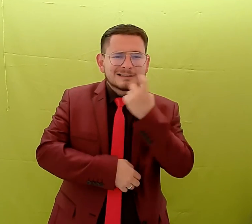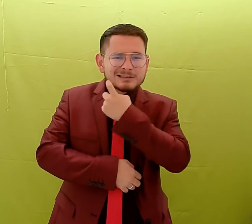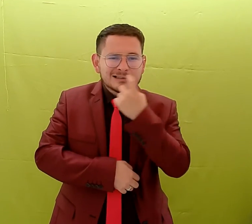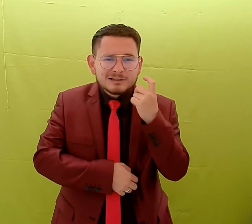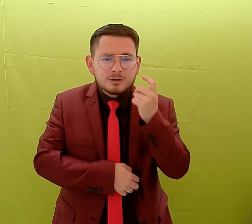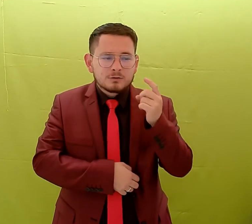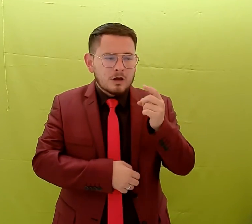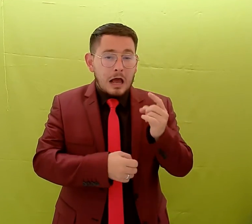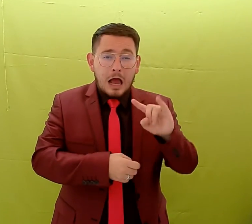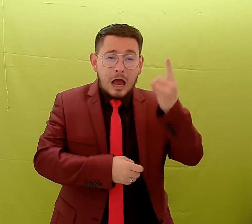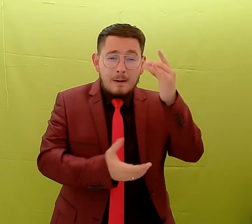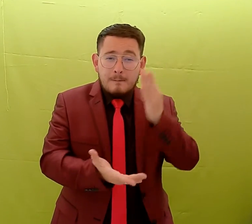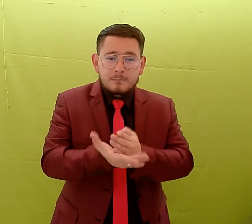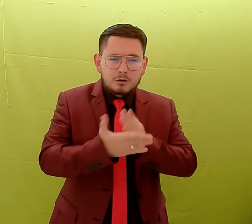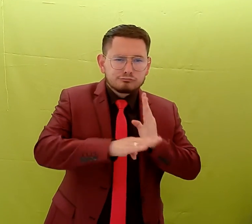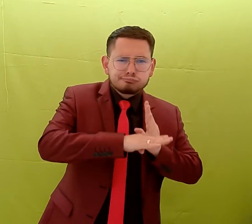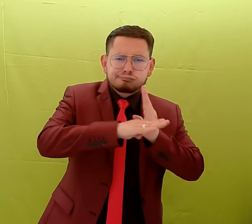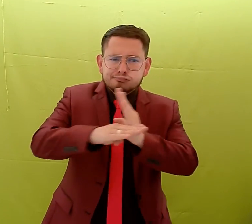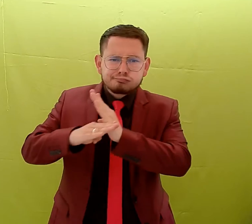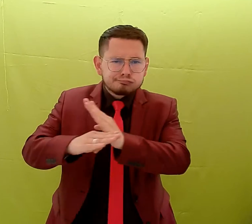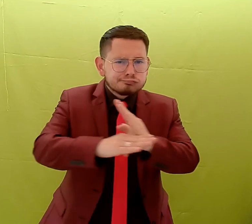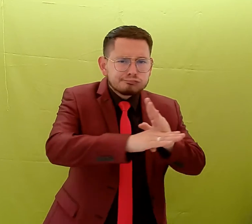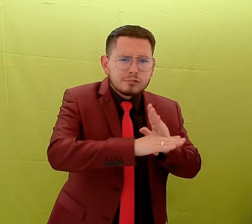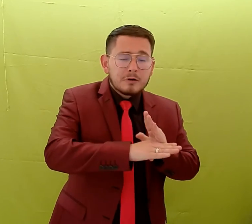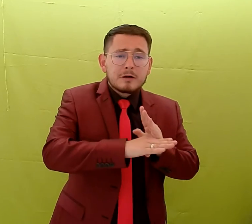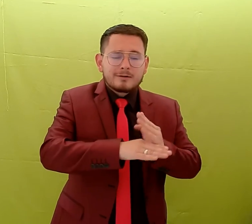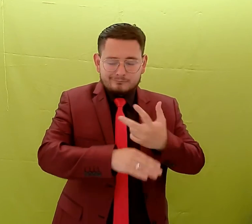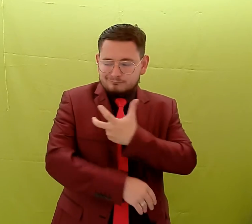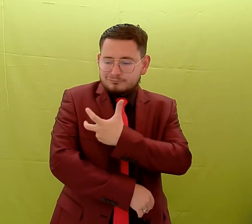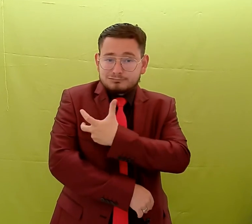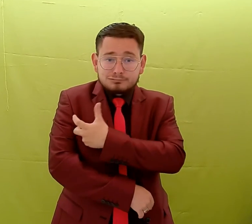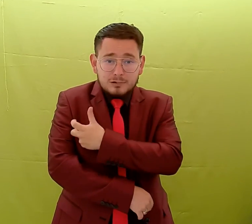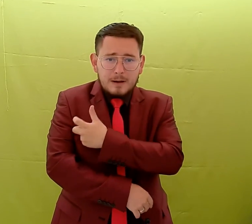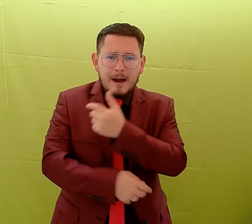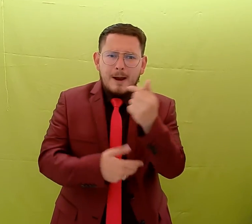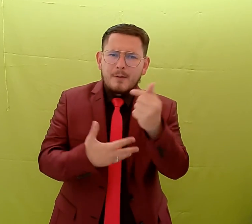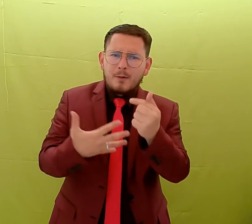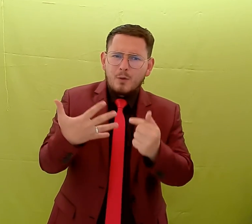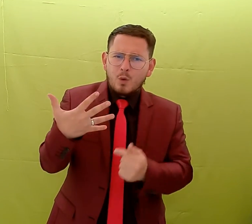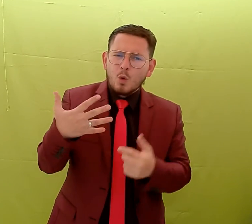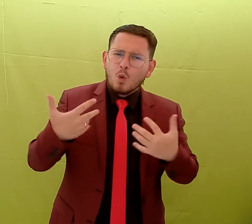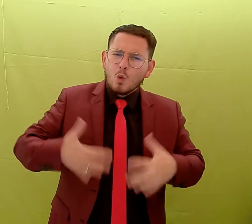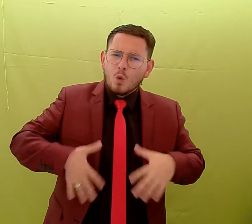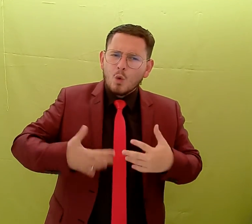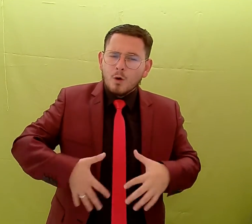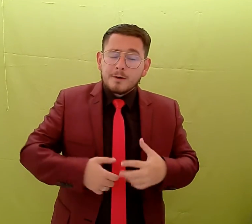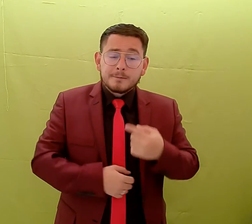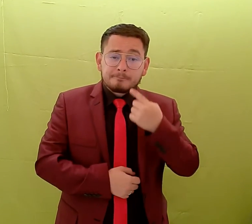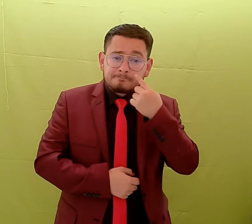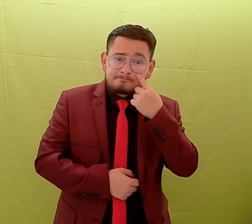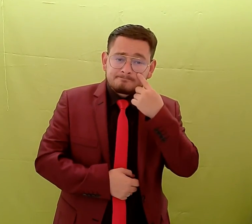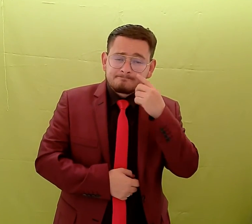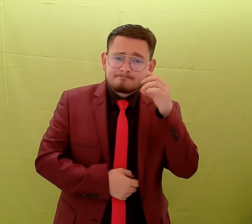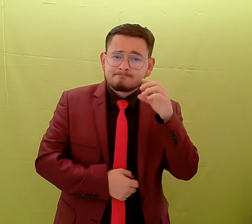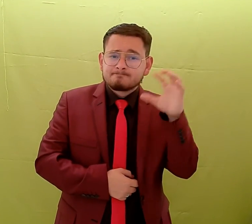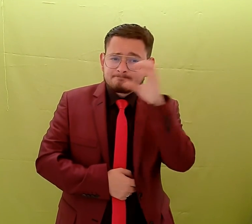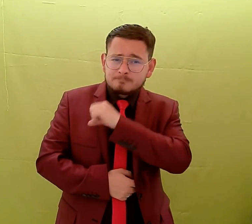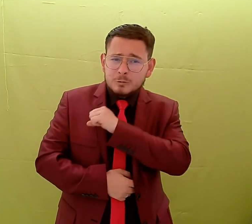servicio de vacunación y el servicio de odontología. Entonces, tenemos en cada sitio de estos